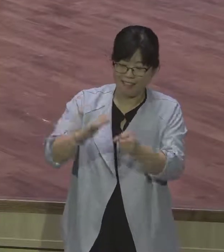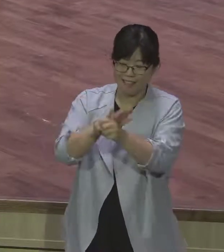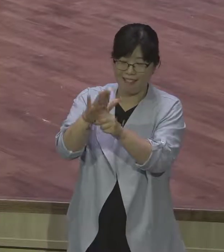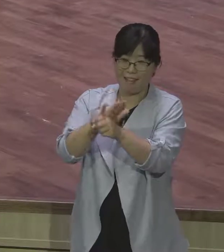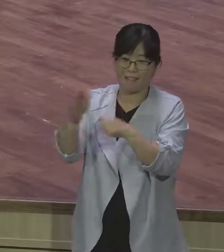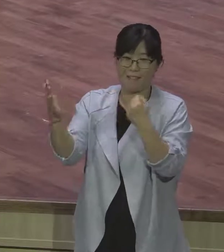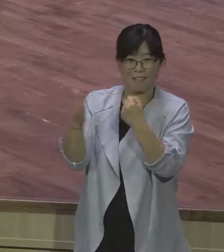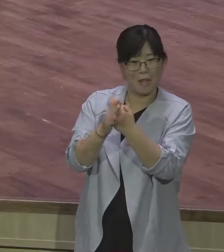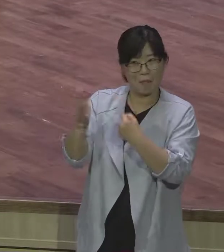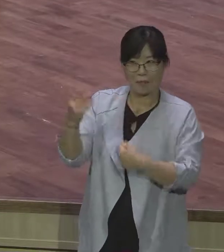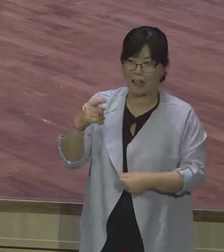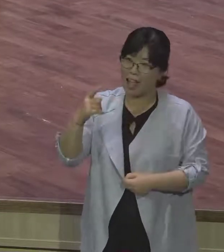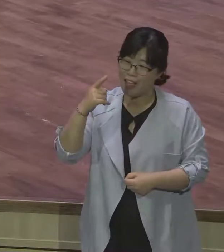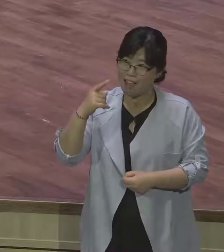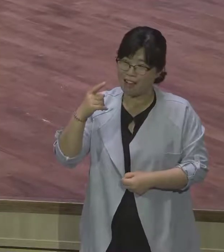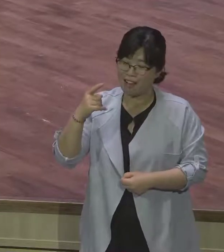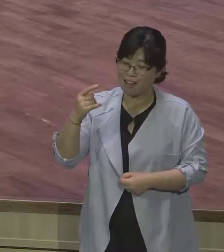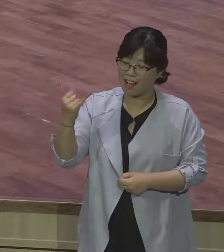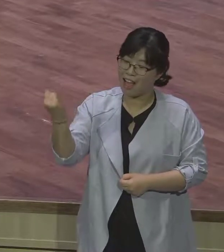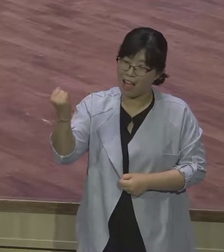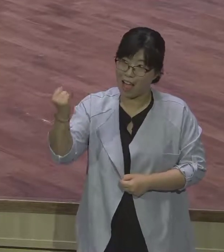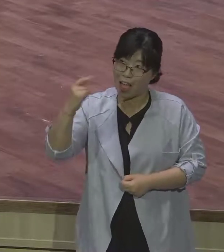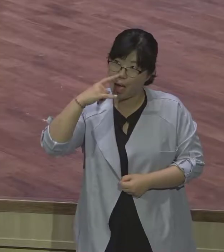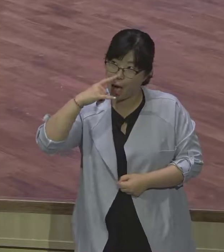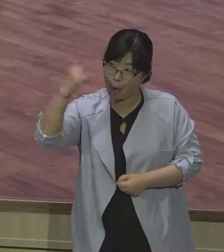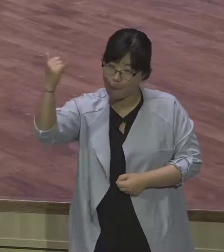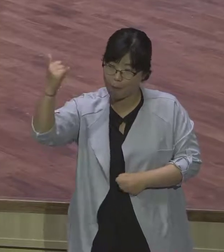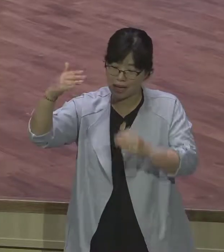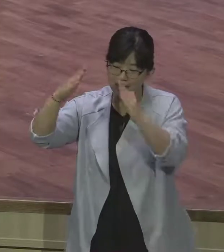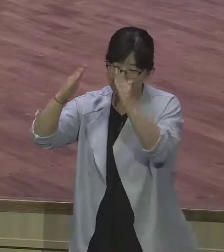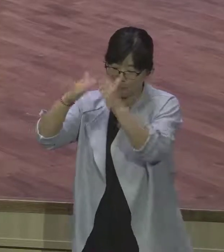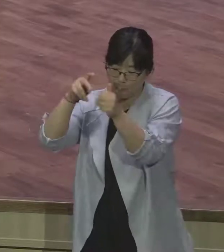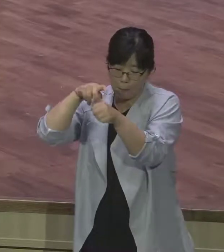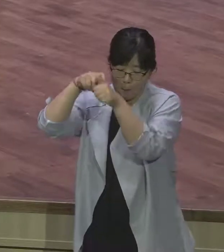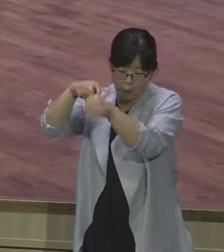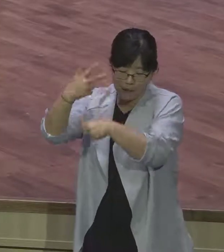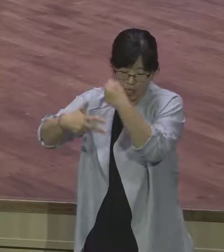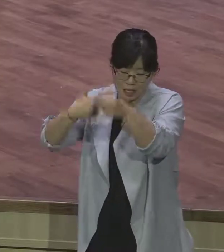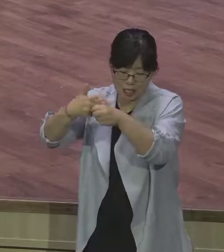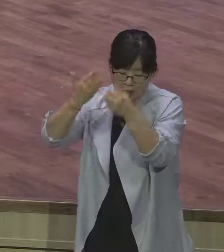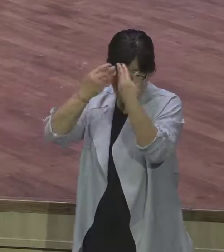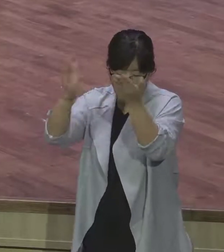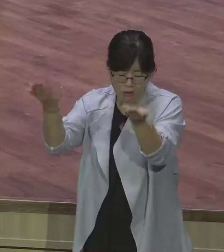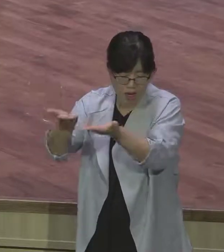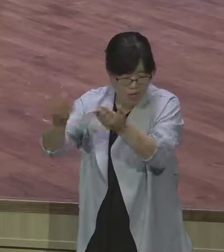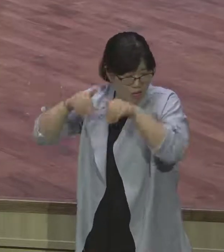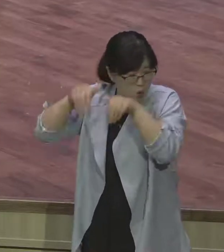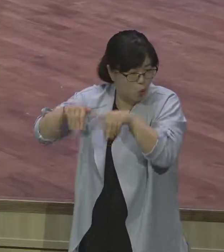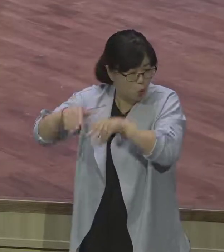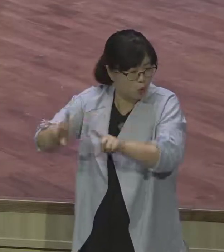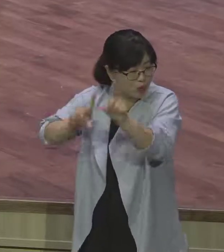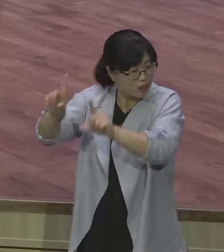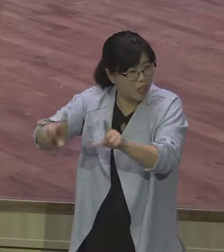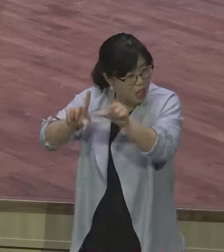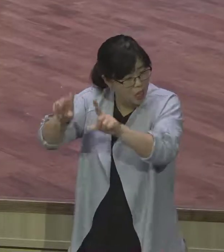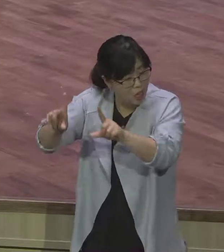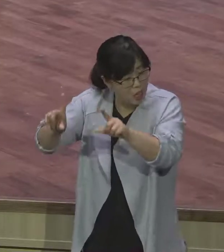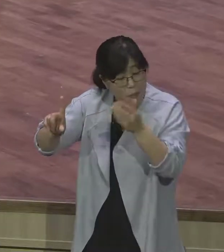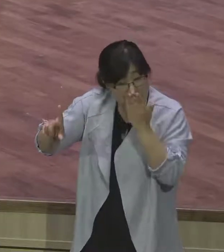남자가 없을 것 같아. 내가 볼 때 그런데 영적으로 볼 때 7년은 전혀